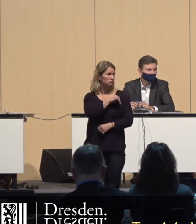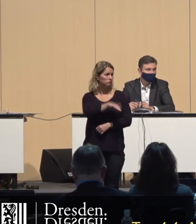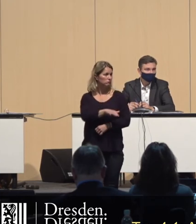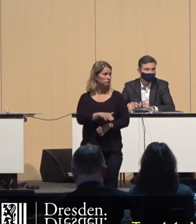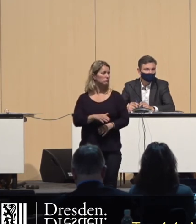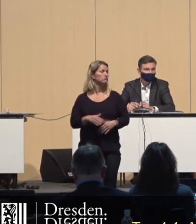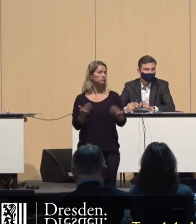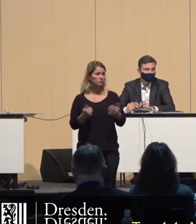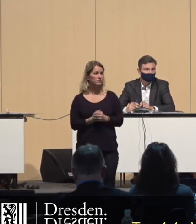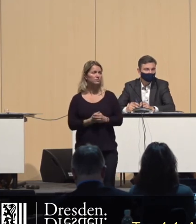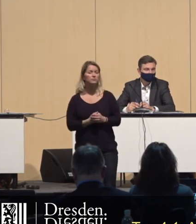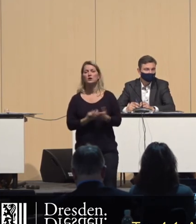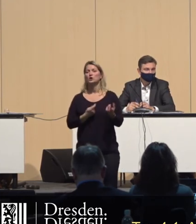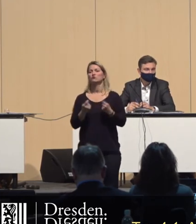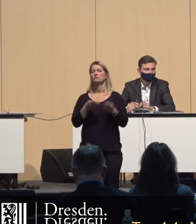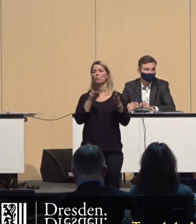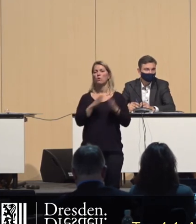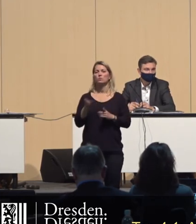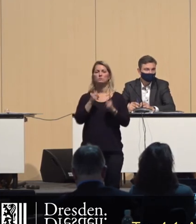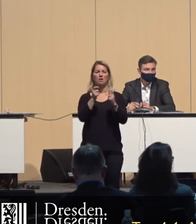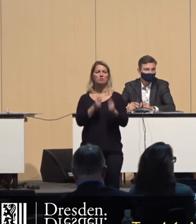ein Geschäftsordnungsantrag. Aschenbach.